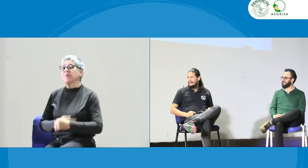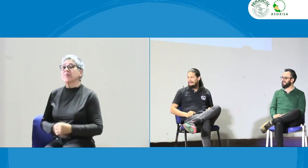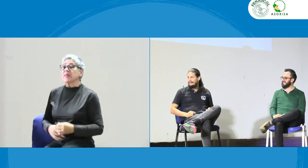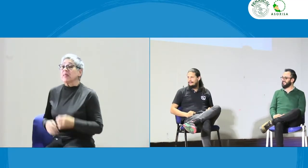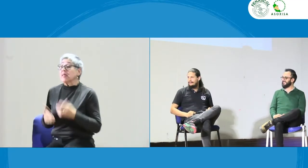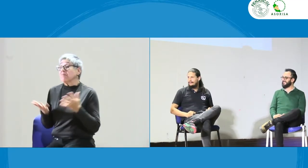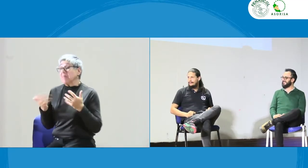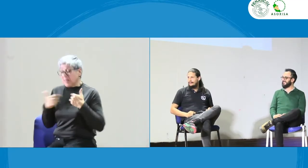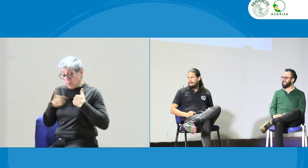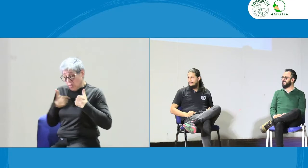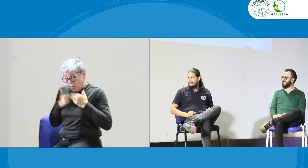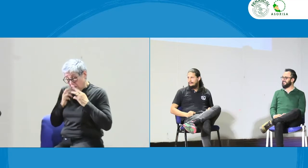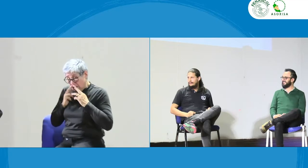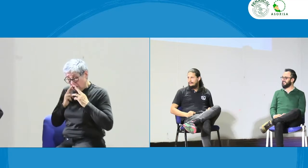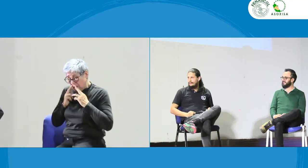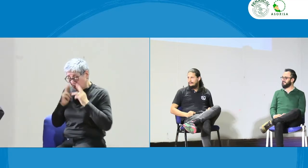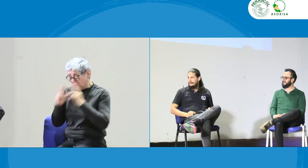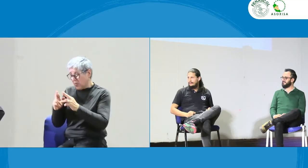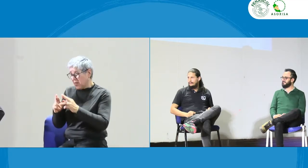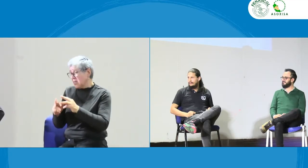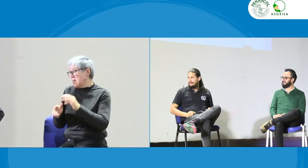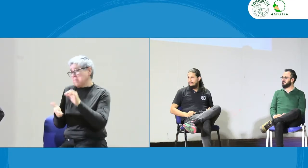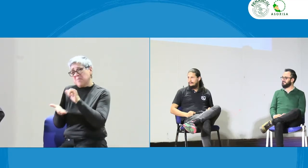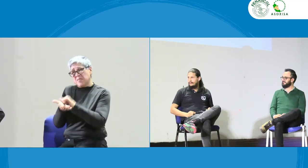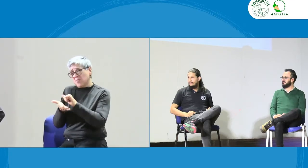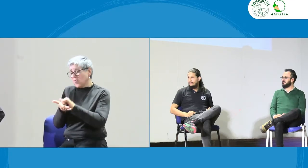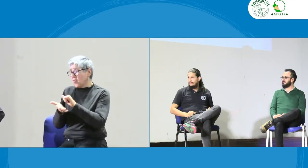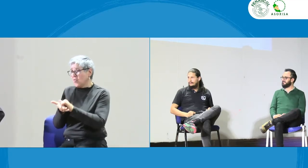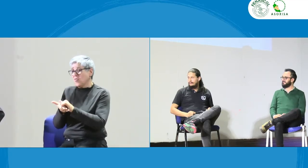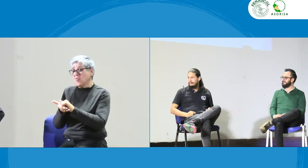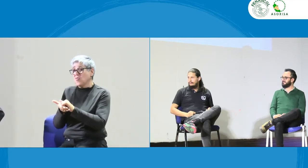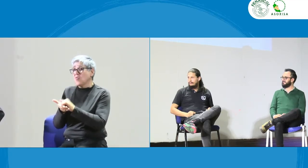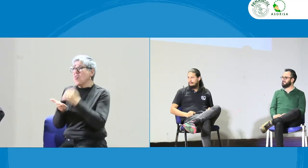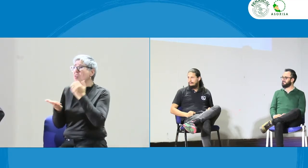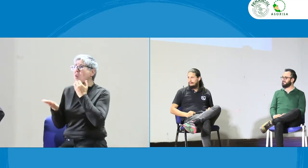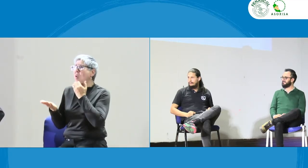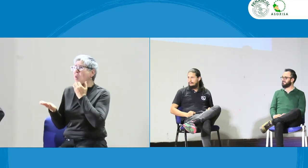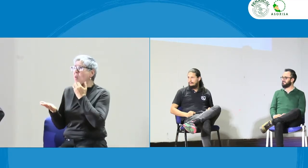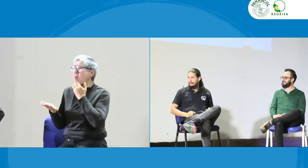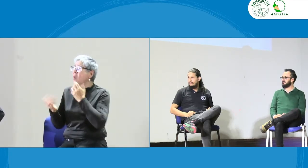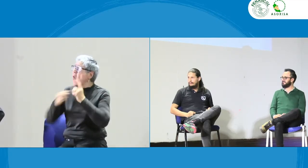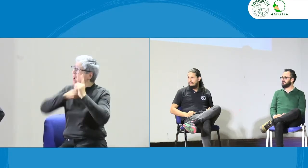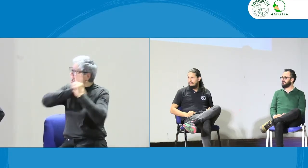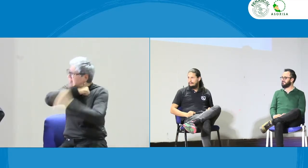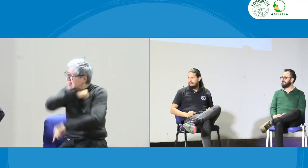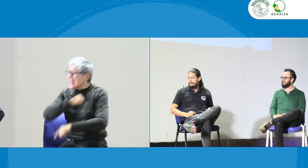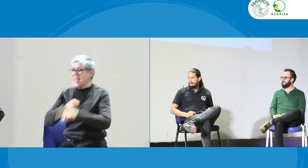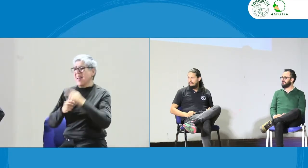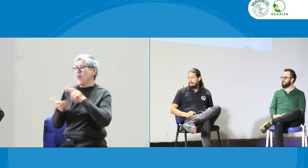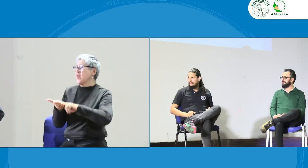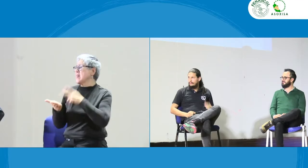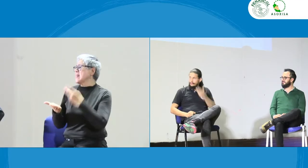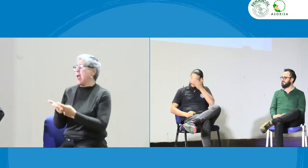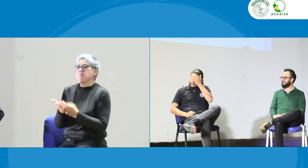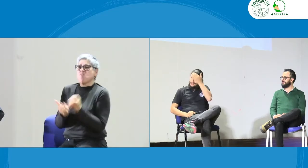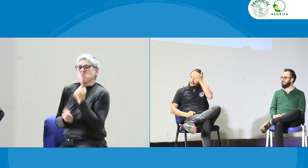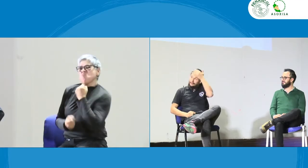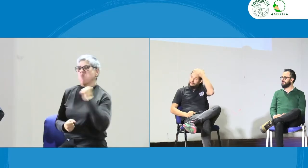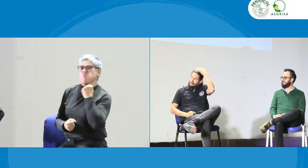Bueno para responder a esto lo mismo ¿Cómo sancionar a un intérprete